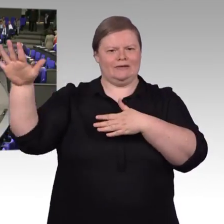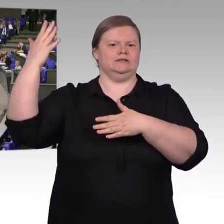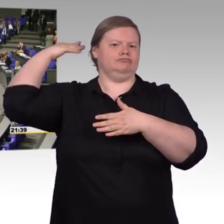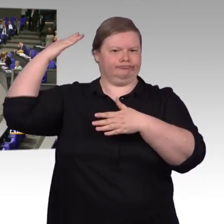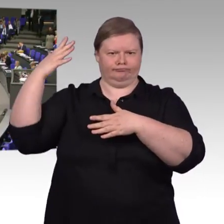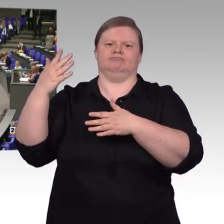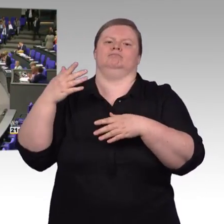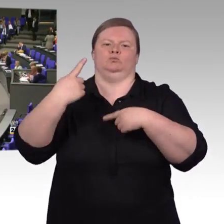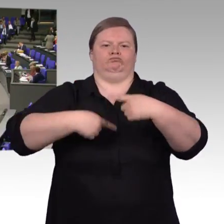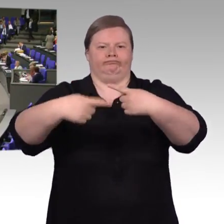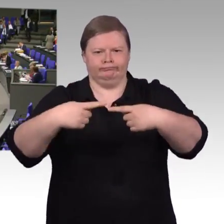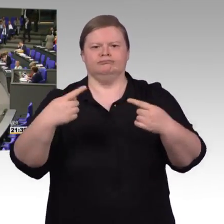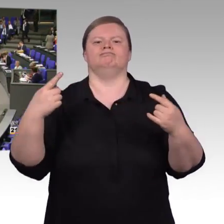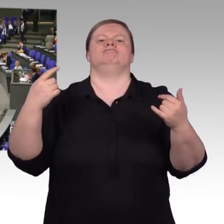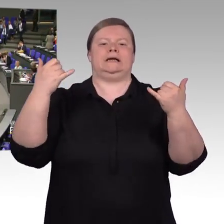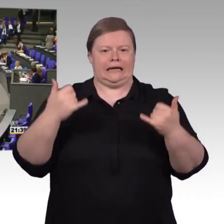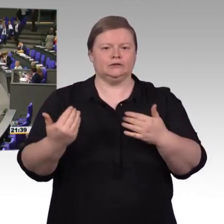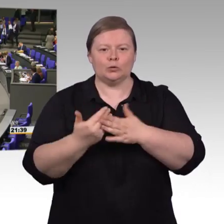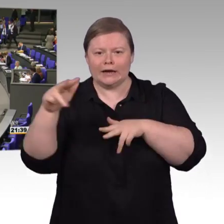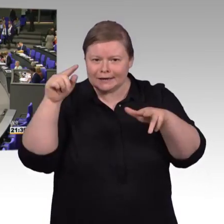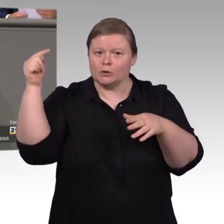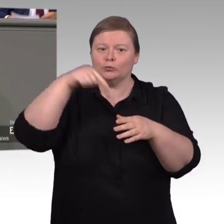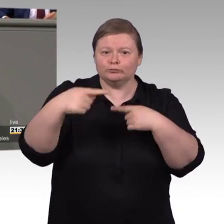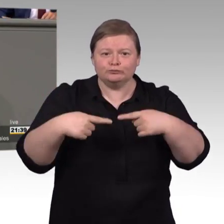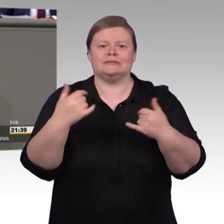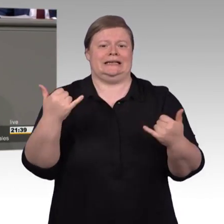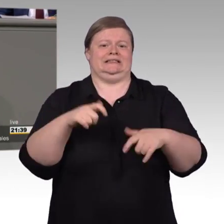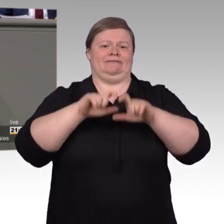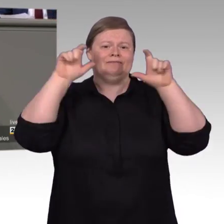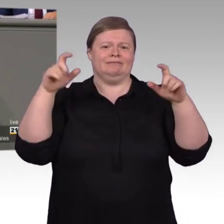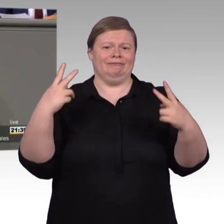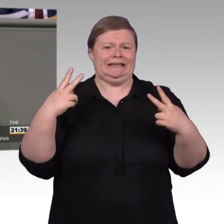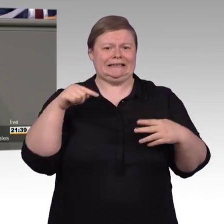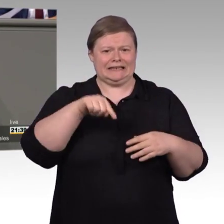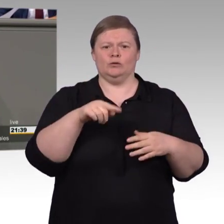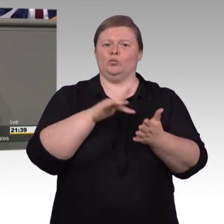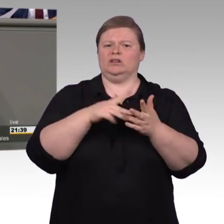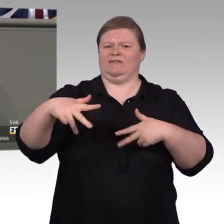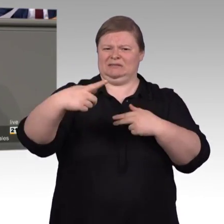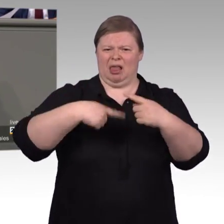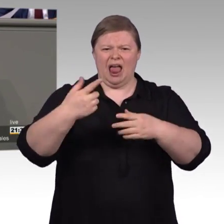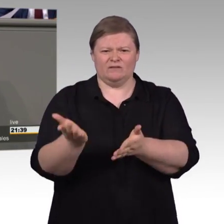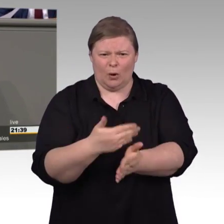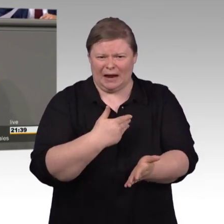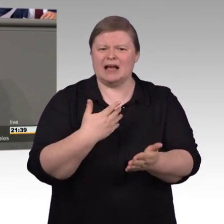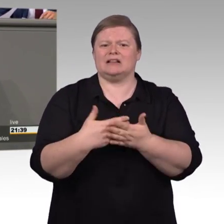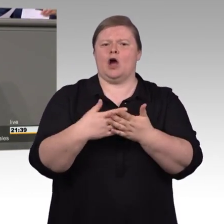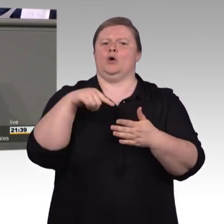hätten. Und es war wichtig, weil wir eine EU-Richtlinie über den barrierefreien Zugang zu Websites und mobilen Anwendungen öffentlicher Stellen